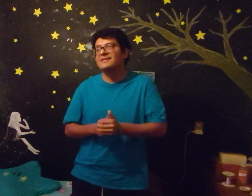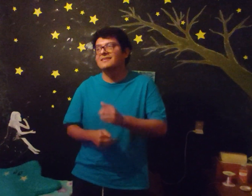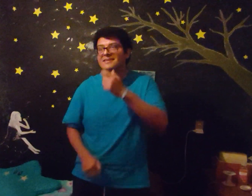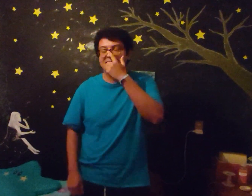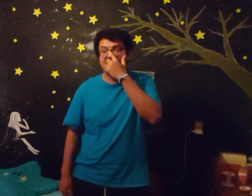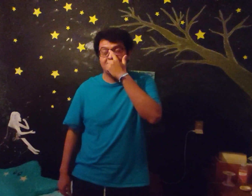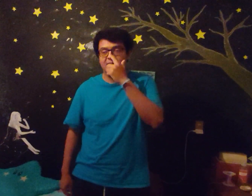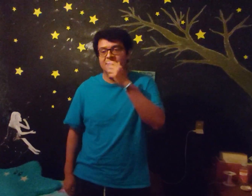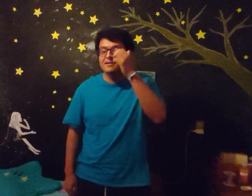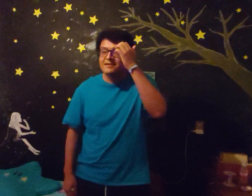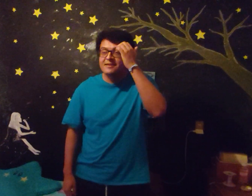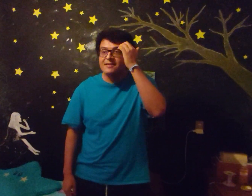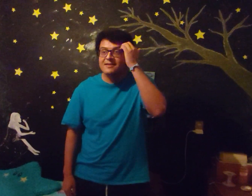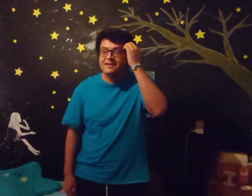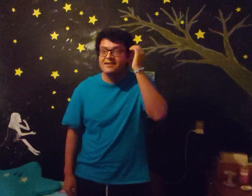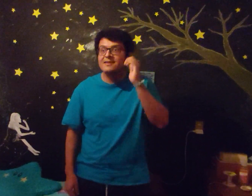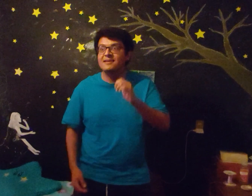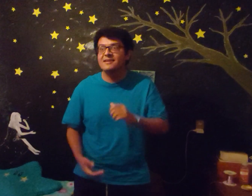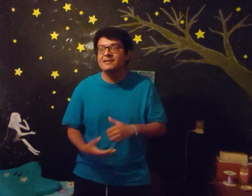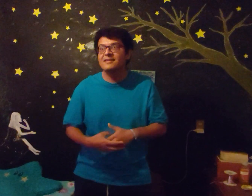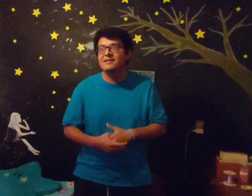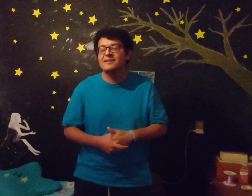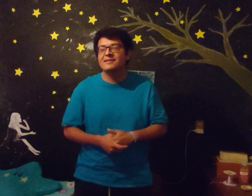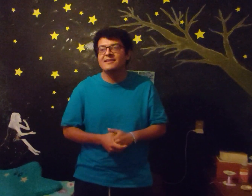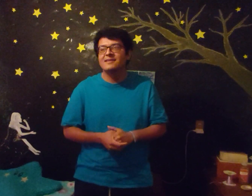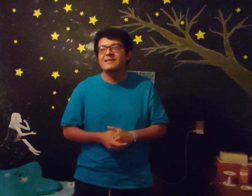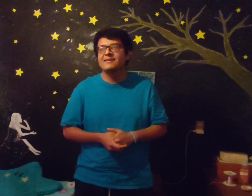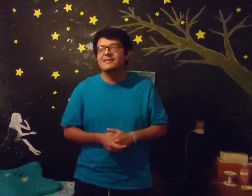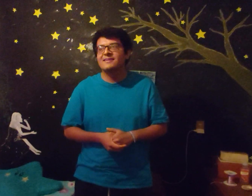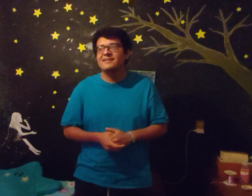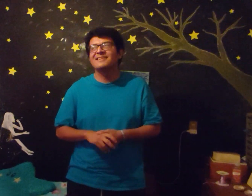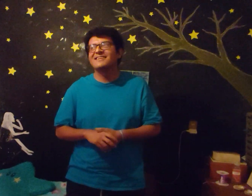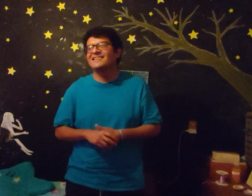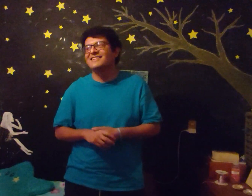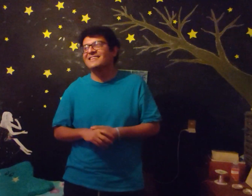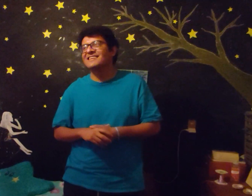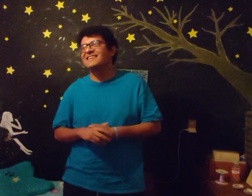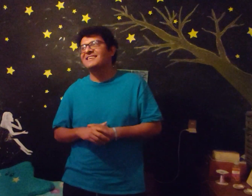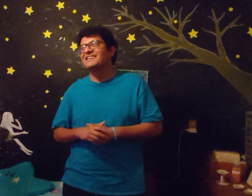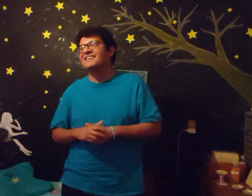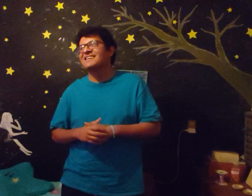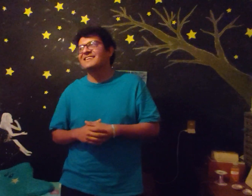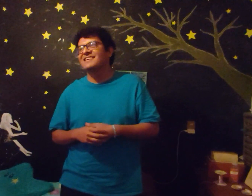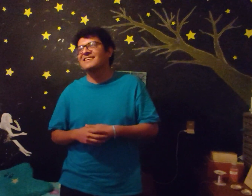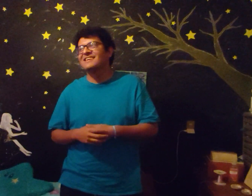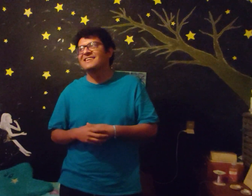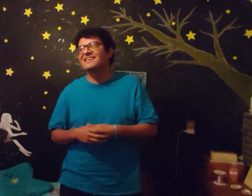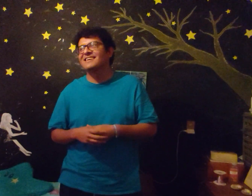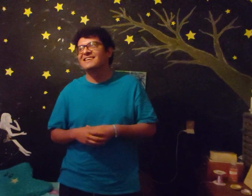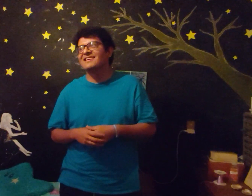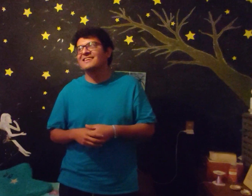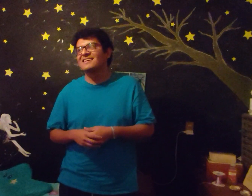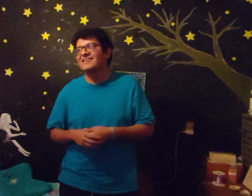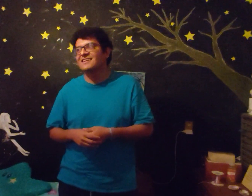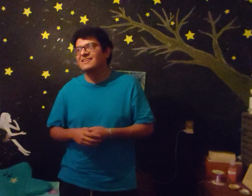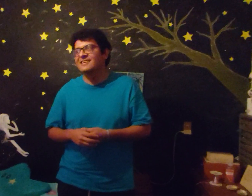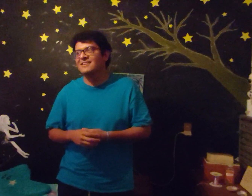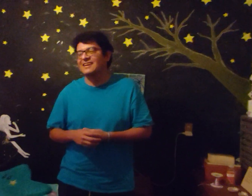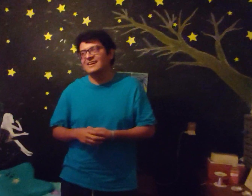esperas de Fire Emblem en general para los próximos años? Saludos y buena suerte en todo Hashtag mamadísimo Ah,